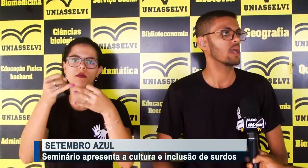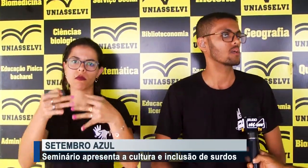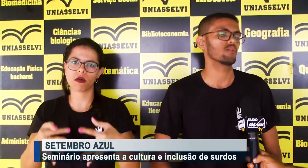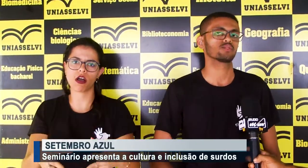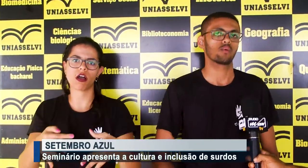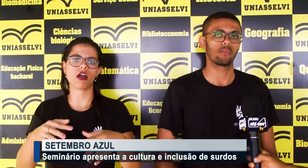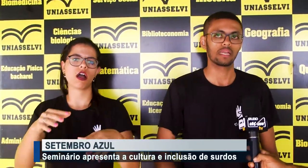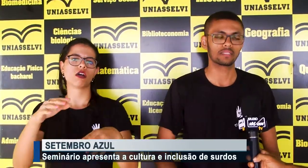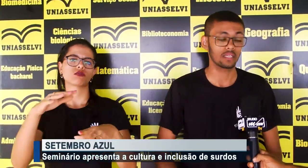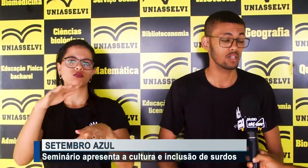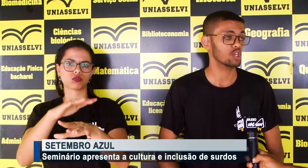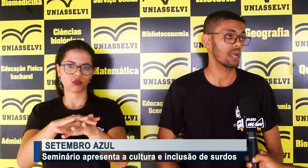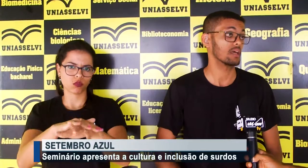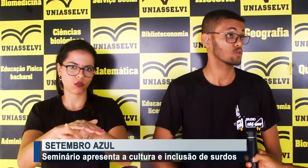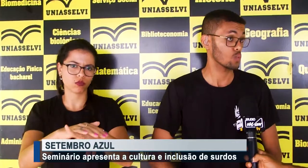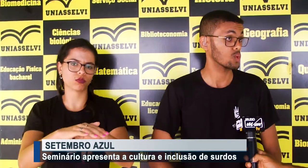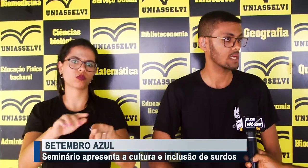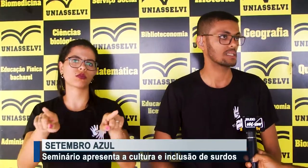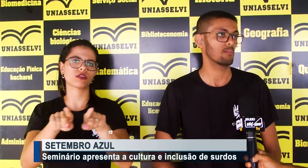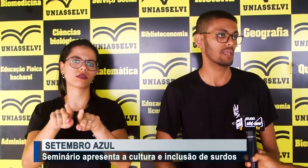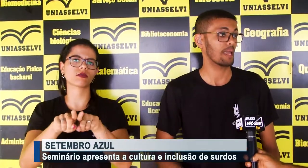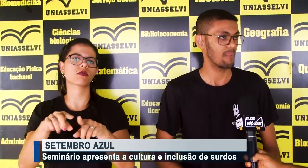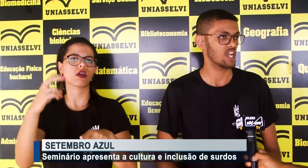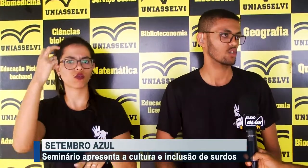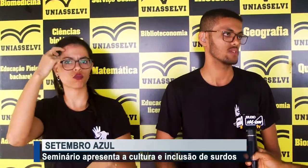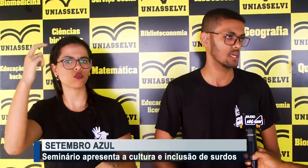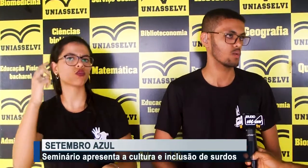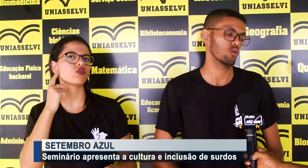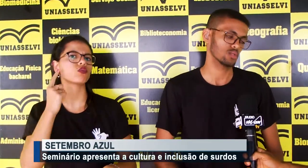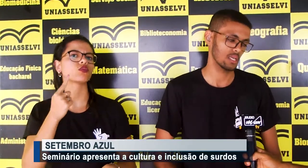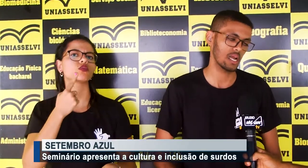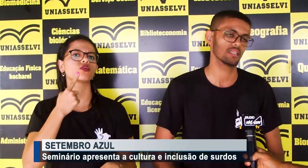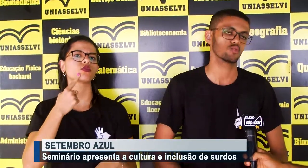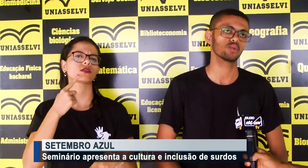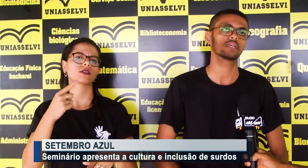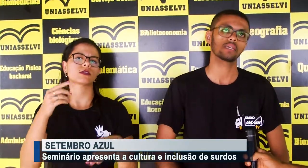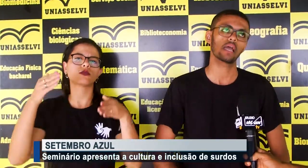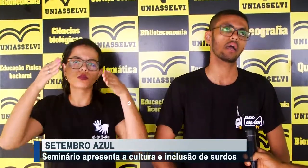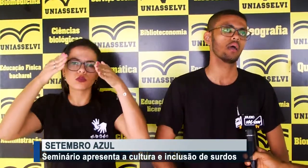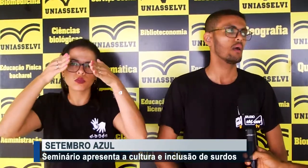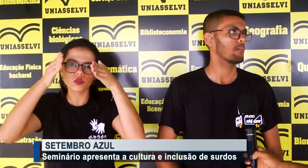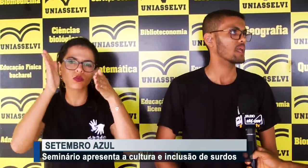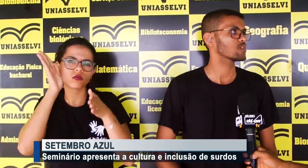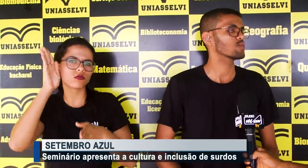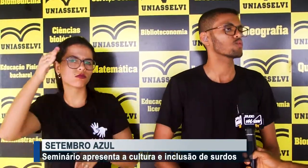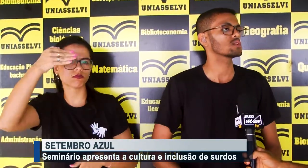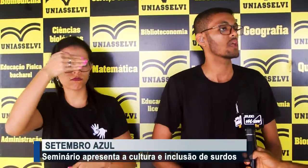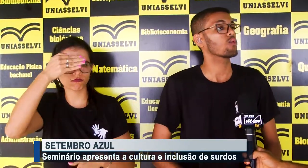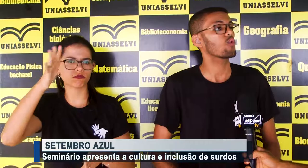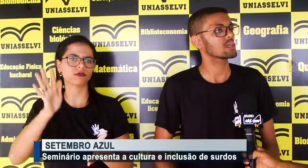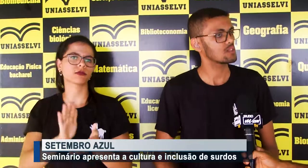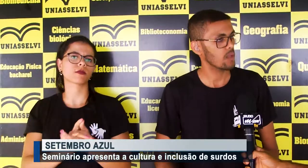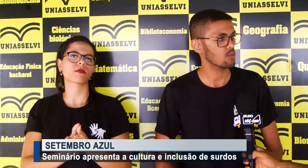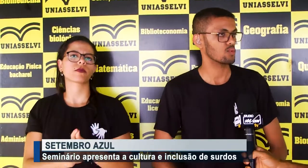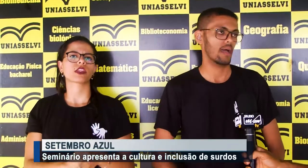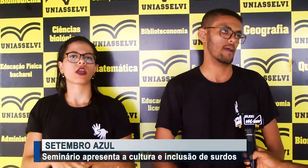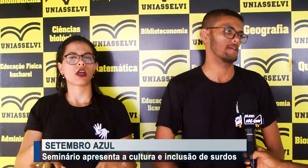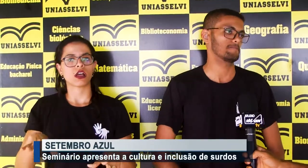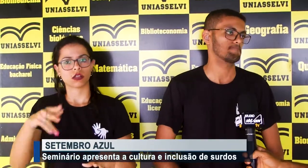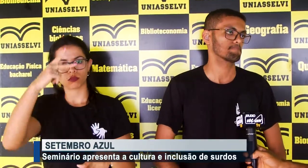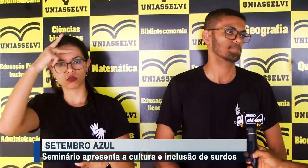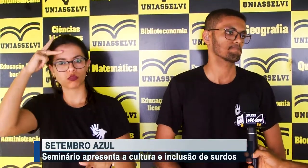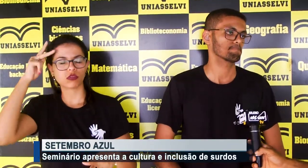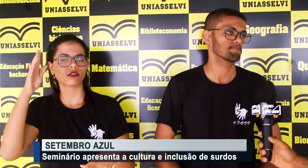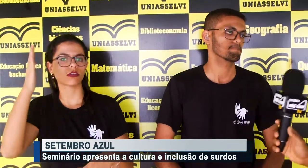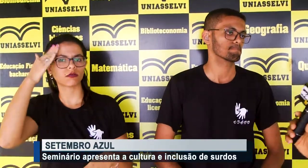Tátil, que vamos ter uma palestrante que ela é surda e também tem baixa visão, é considerada surda cega, para que as pessoas tenham conhecimento na